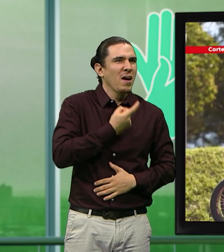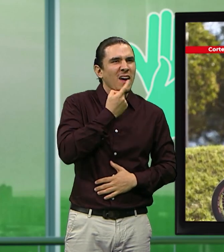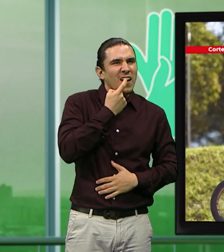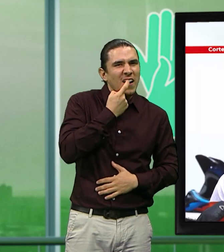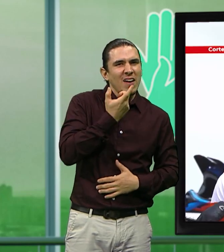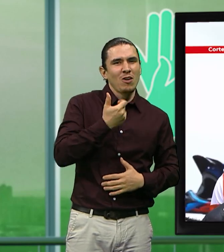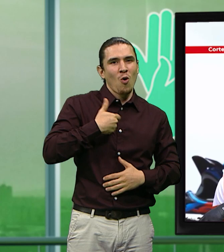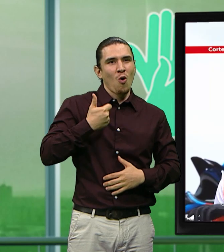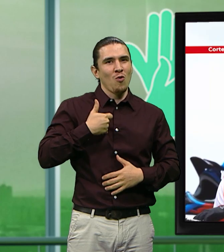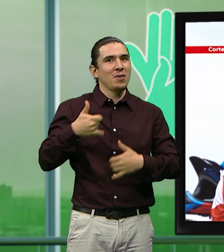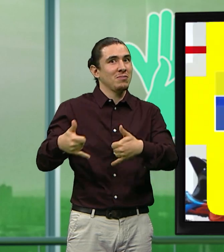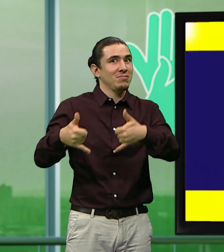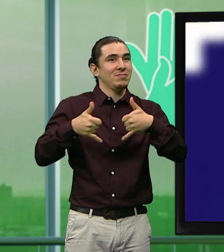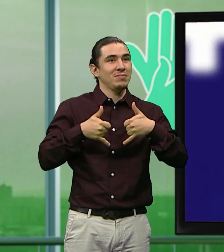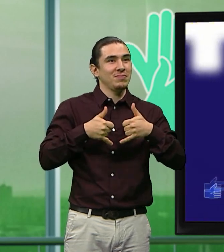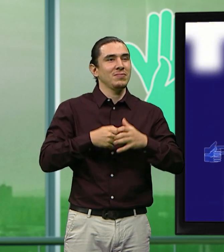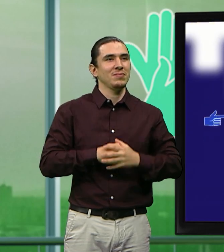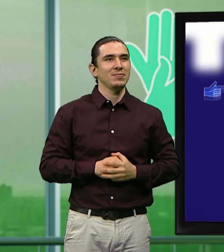la Juventud.